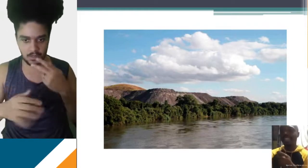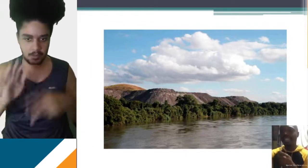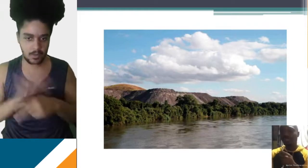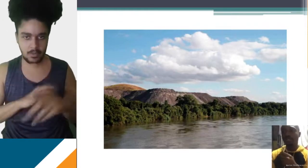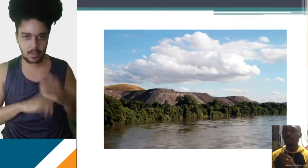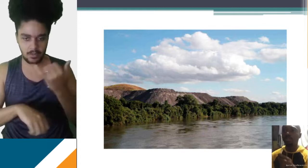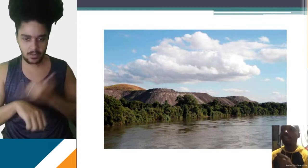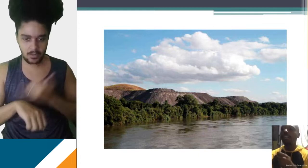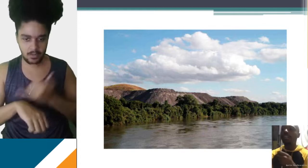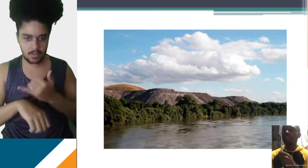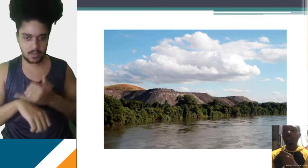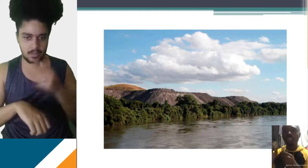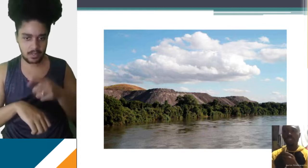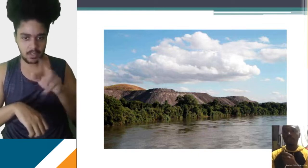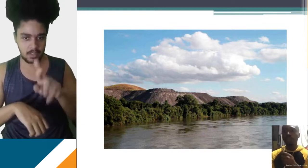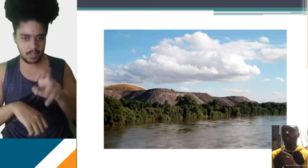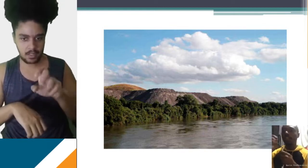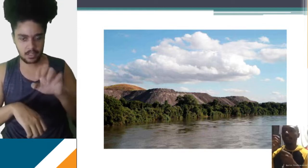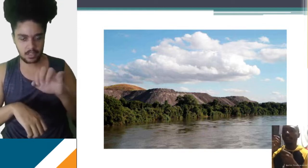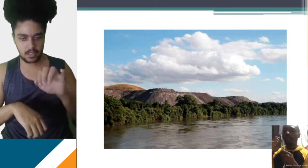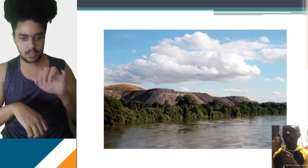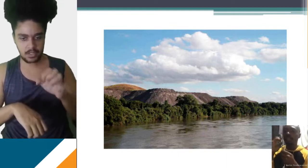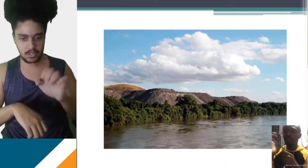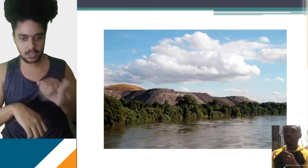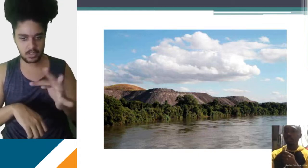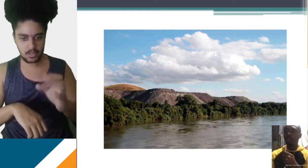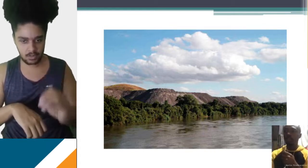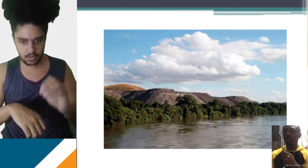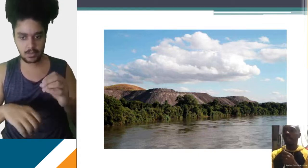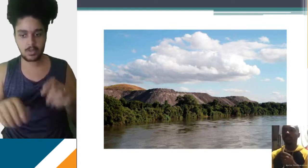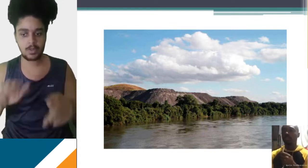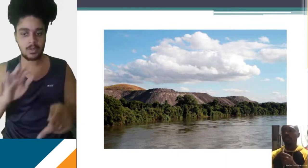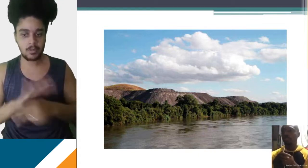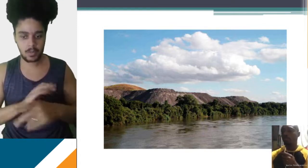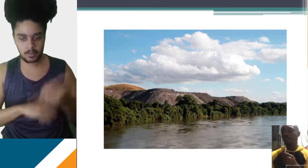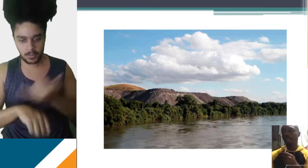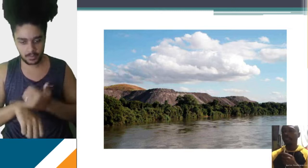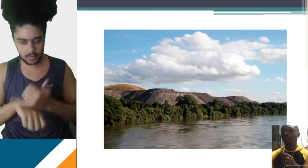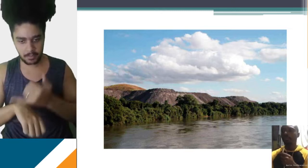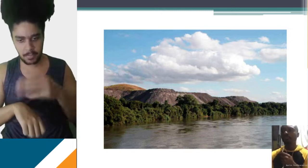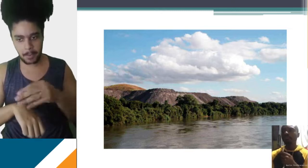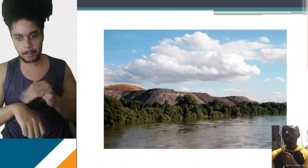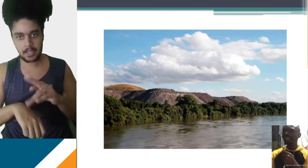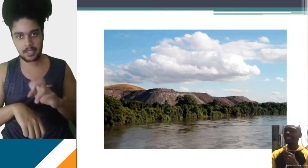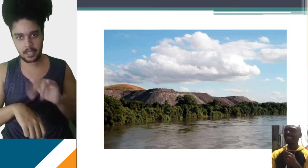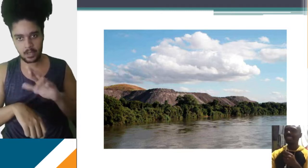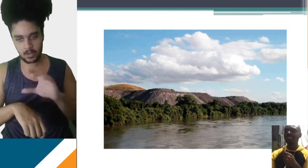essa aqui é lá de Volta Redonda, que são os rejeitos de minérios, de metais,